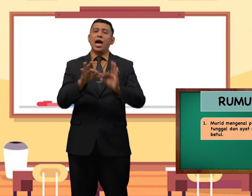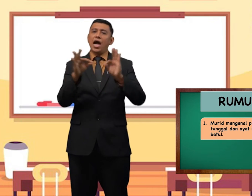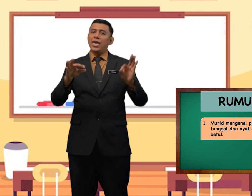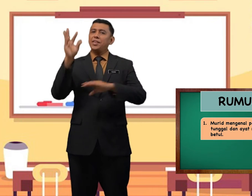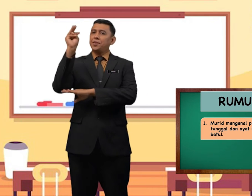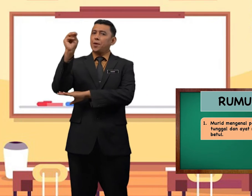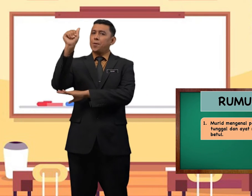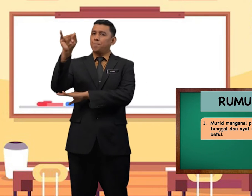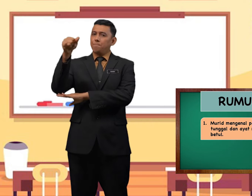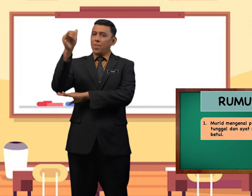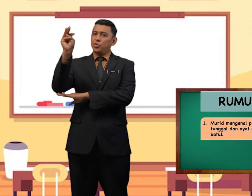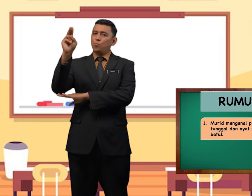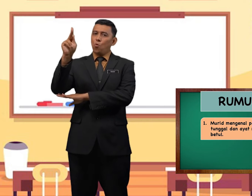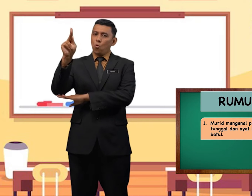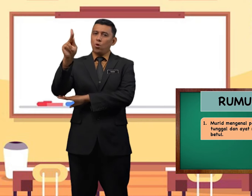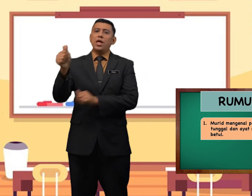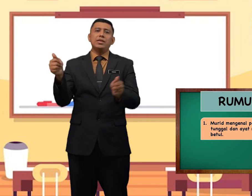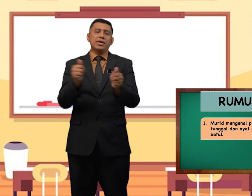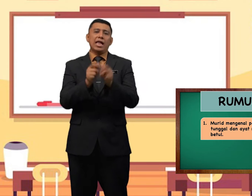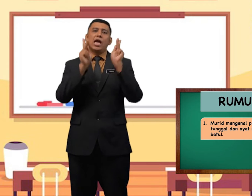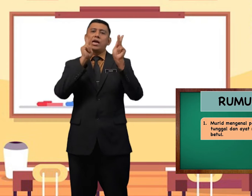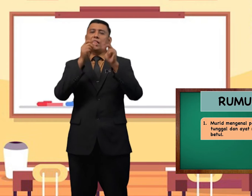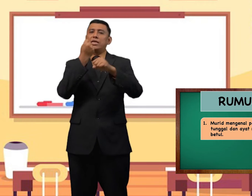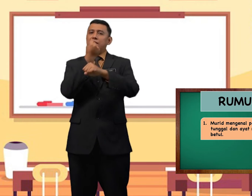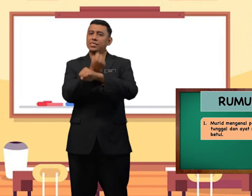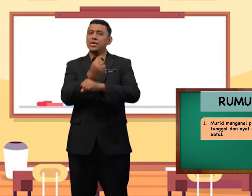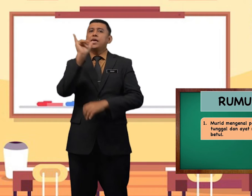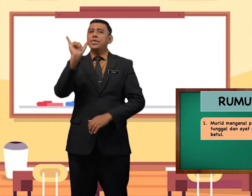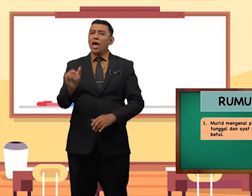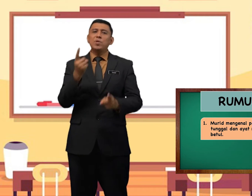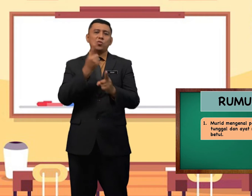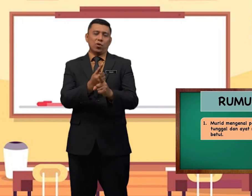ayat majmuk dengan kata kerja yang betul.